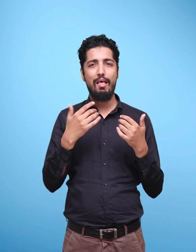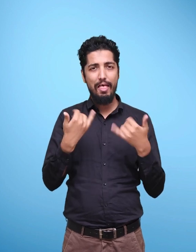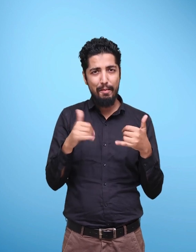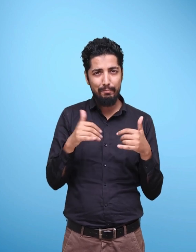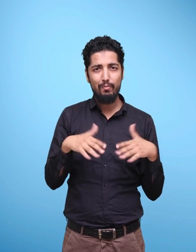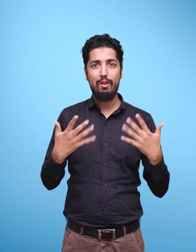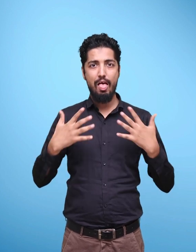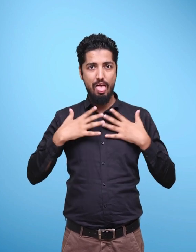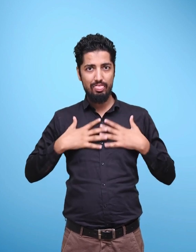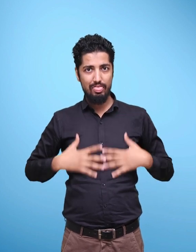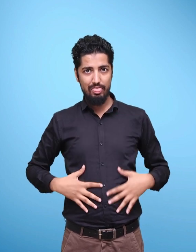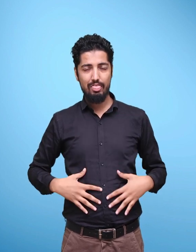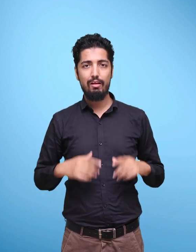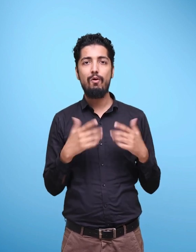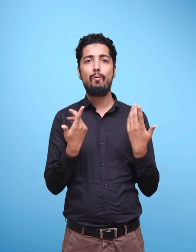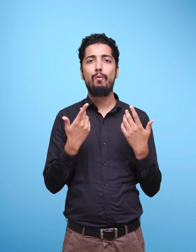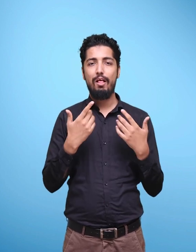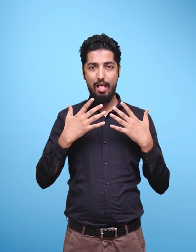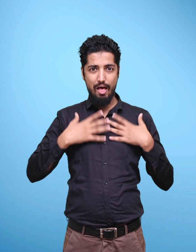GCED. .